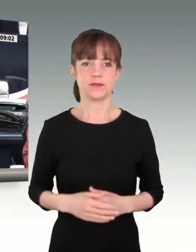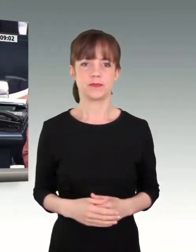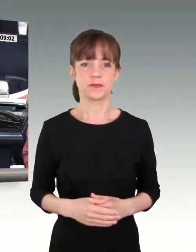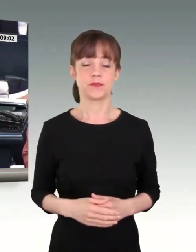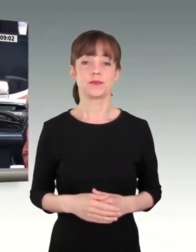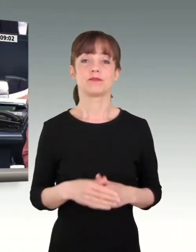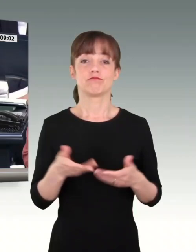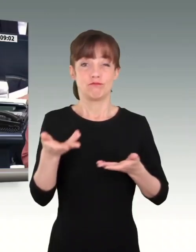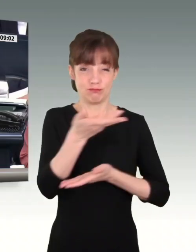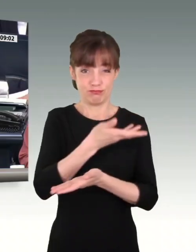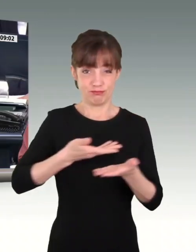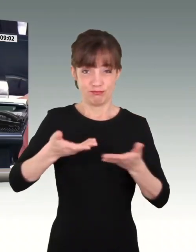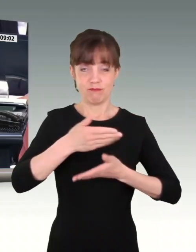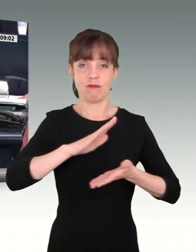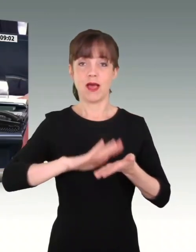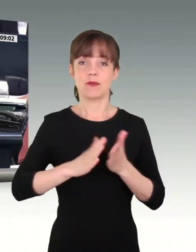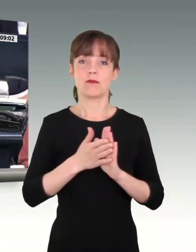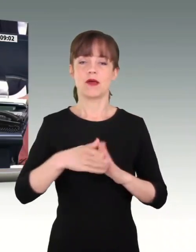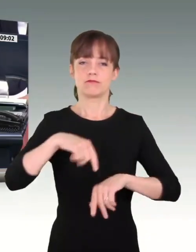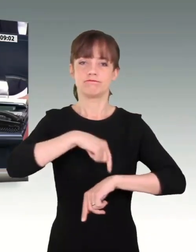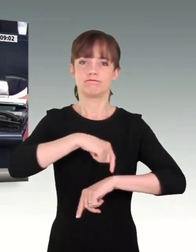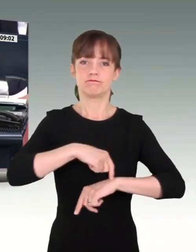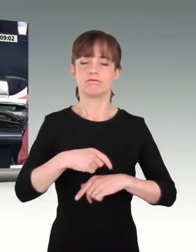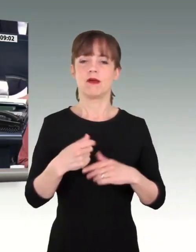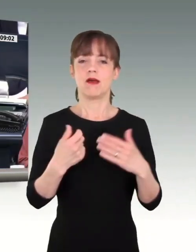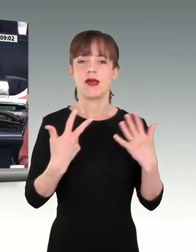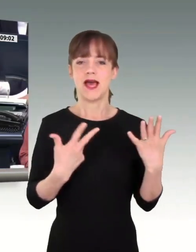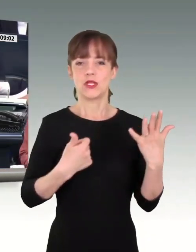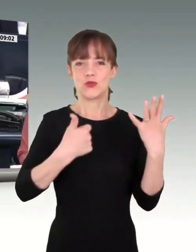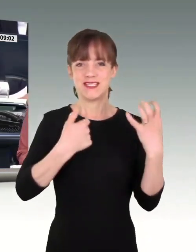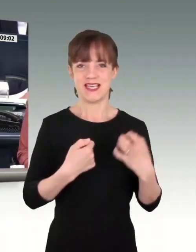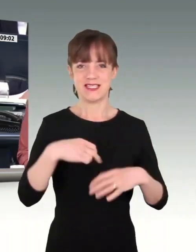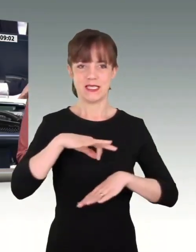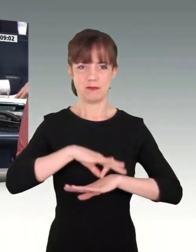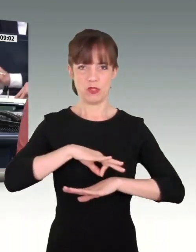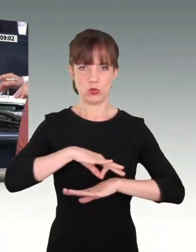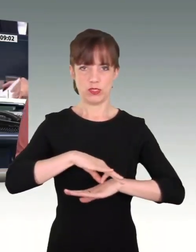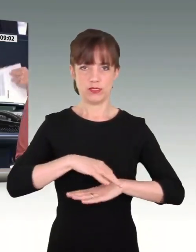Für die Aussprache wurde eine Dauer von 68 Minuten beschlossen.